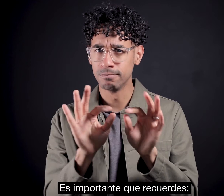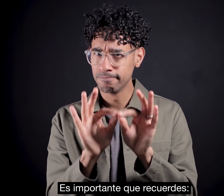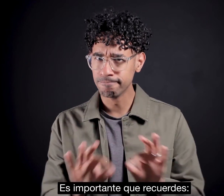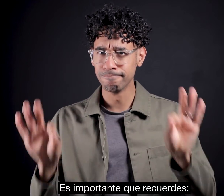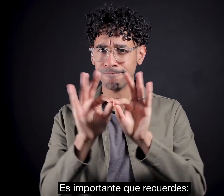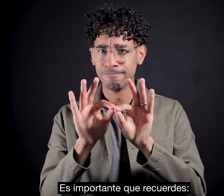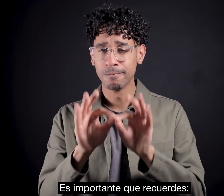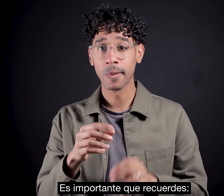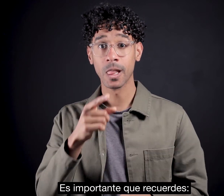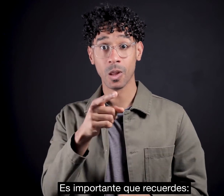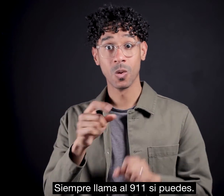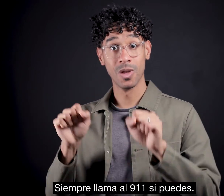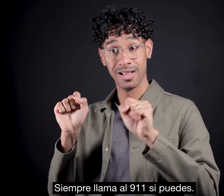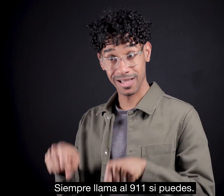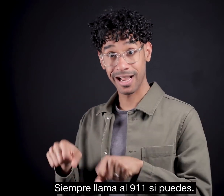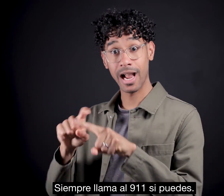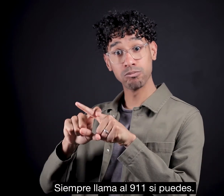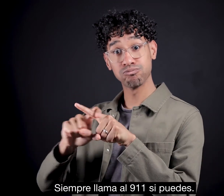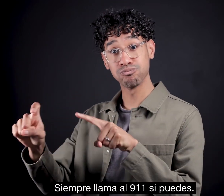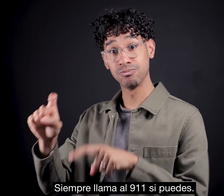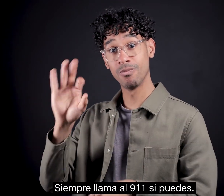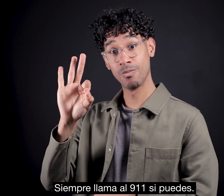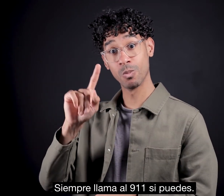Siempre llama al 911 si puedes.